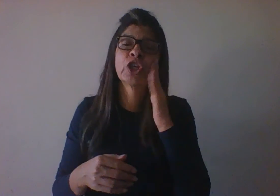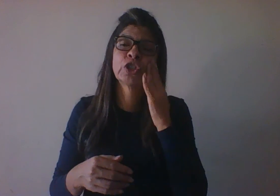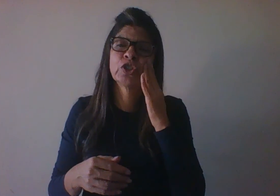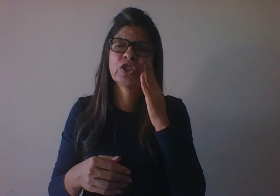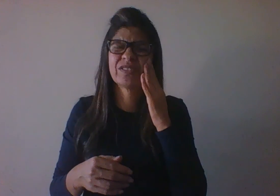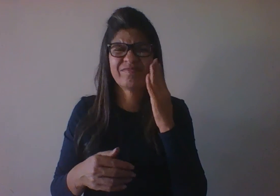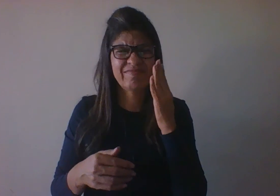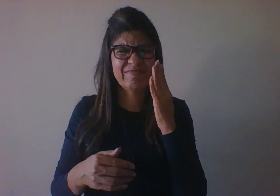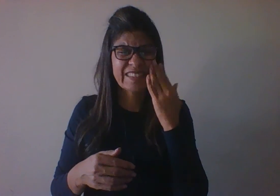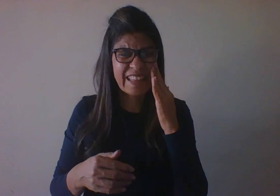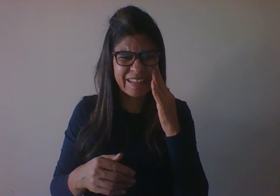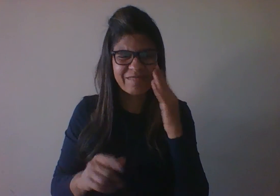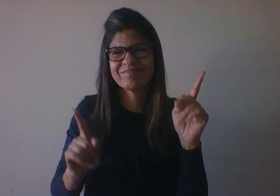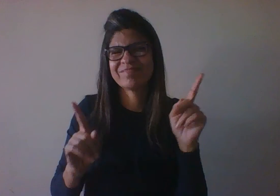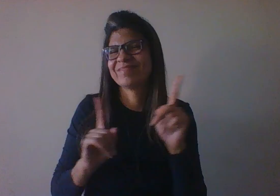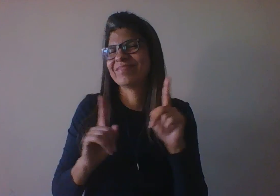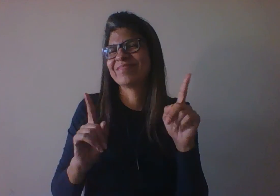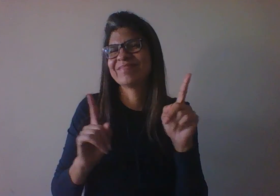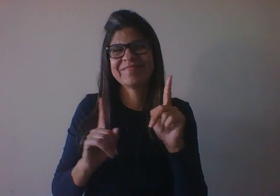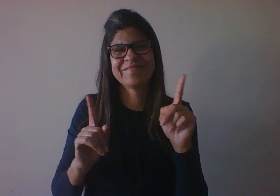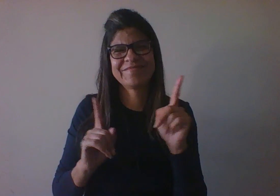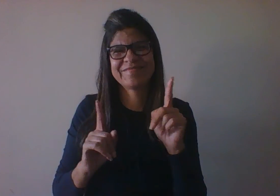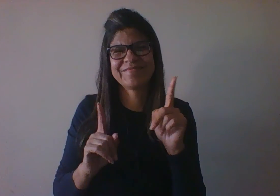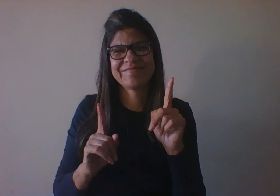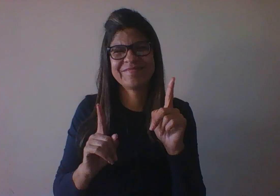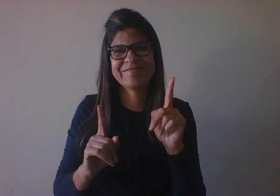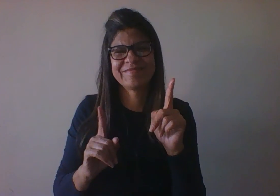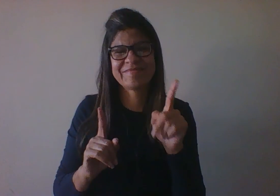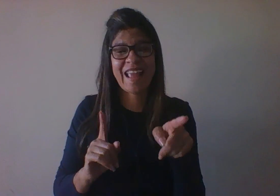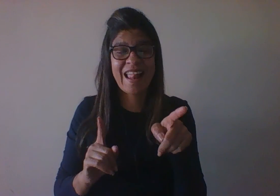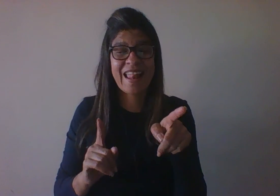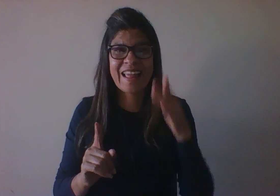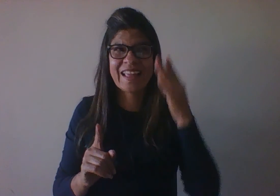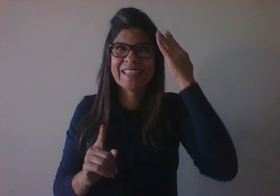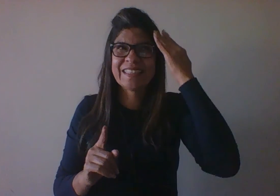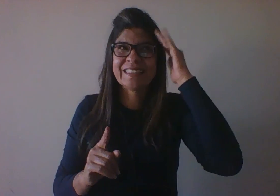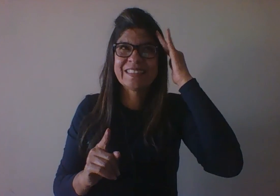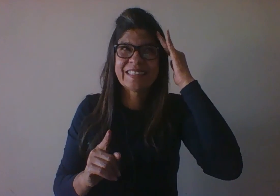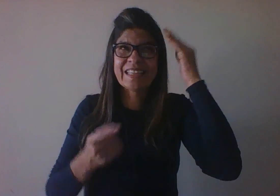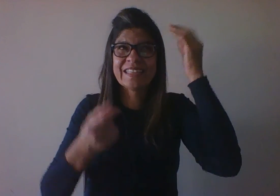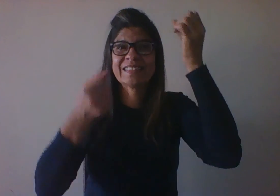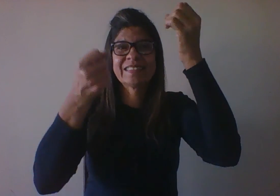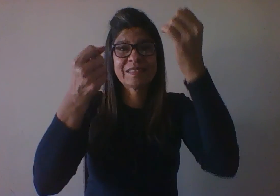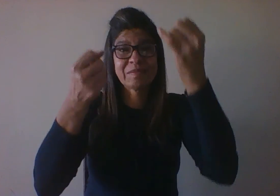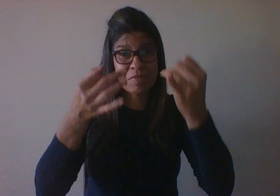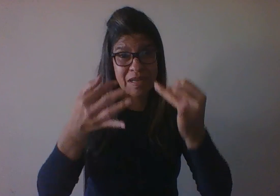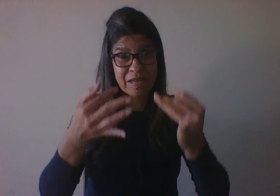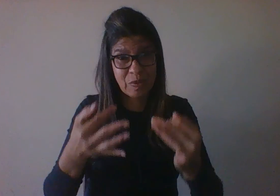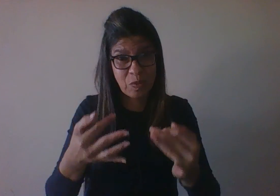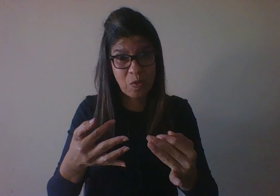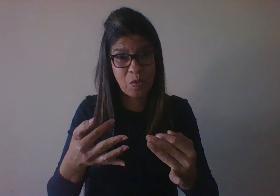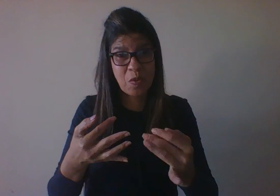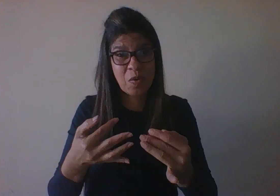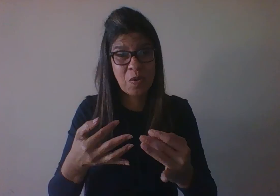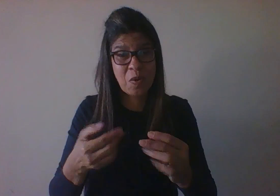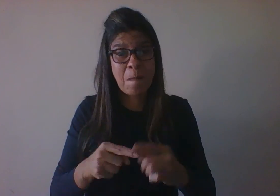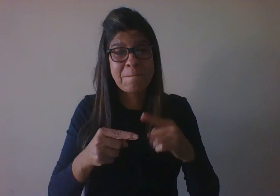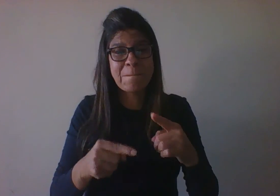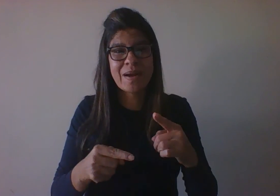ela tem entendido, mas porque ela compreende que foi dada uma explicação, foi lhe oferecida uma explicação que,